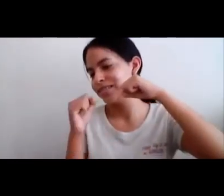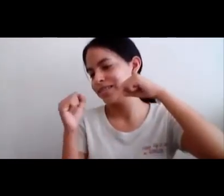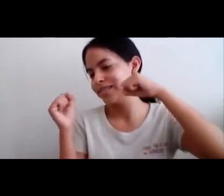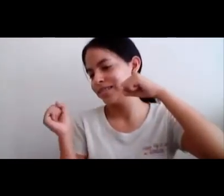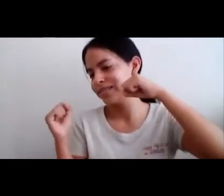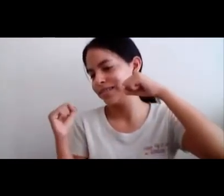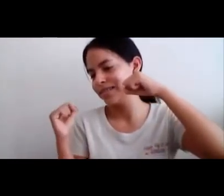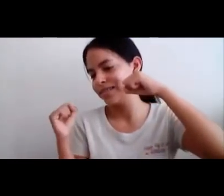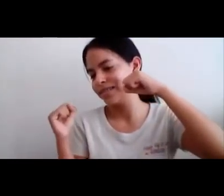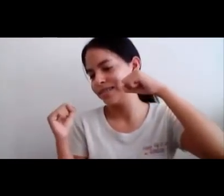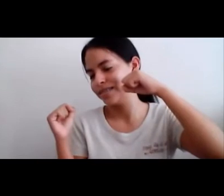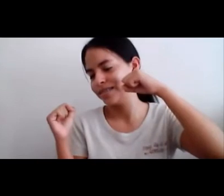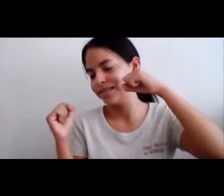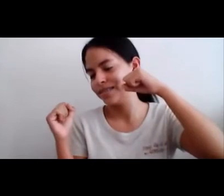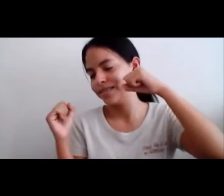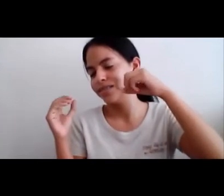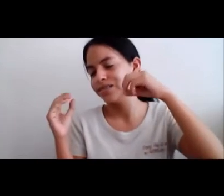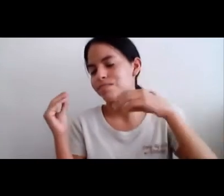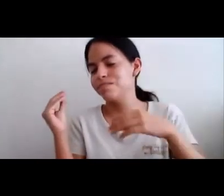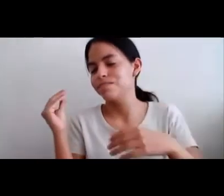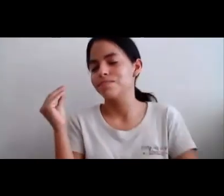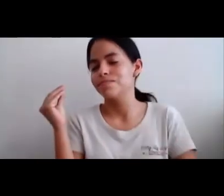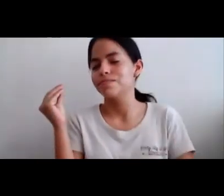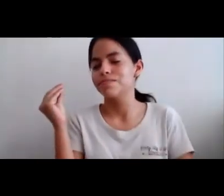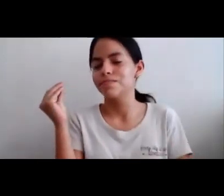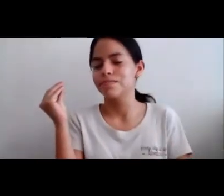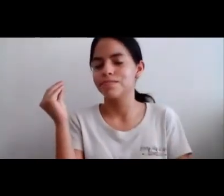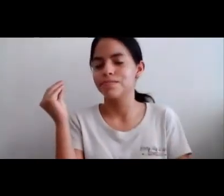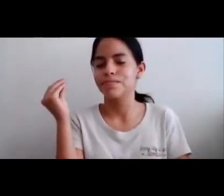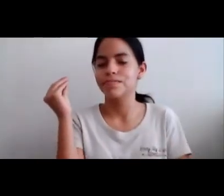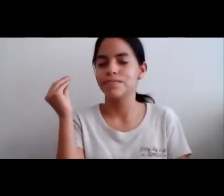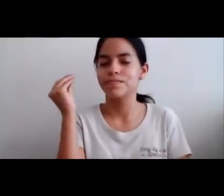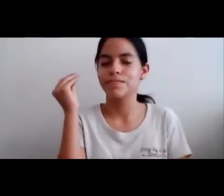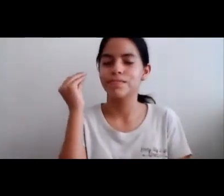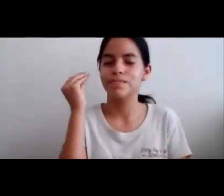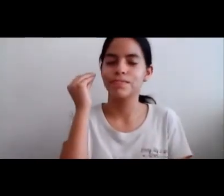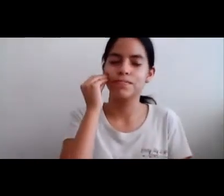Acercó Su cabeza A la mejilla De la princesa Y la besó